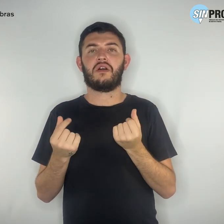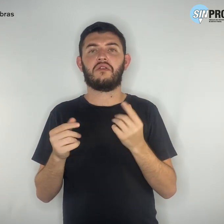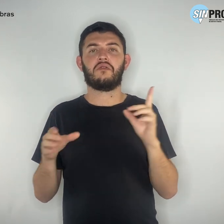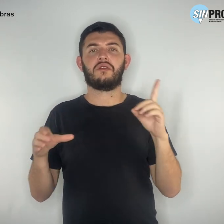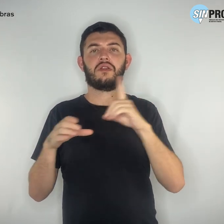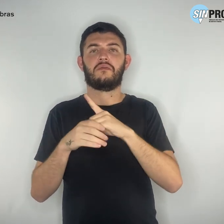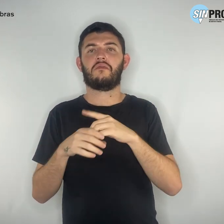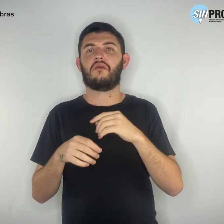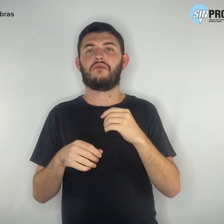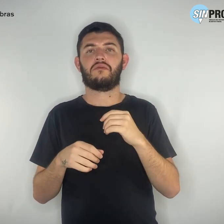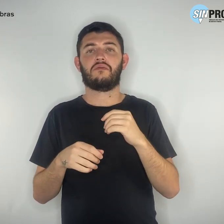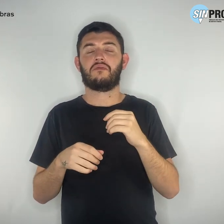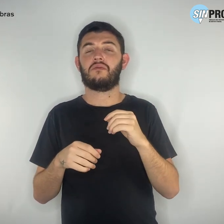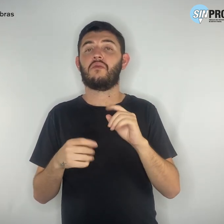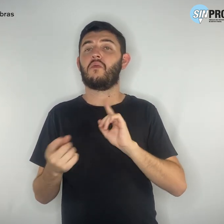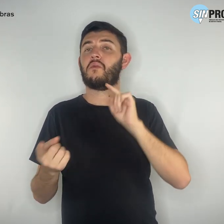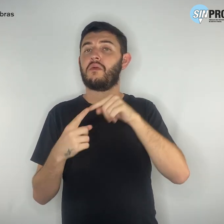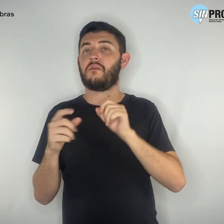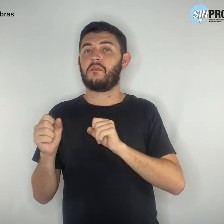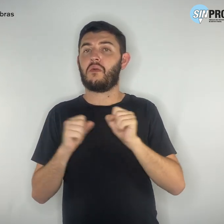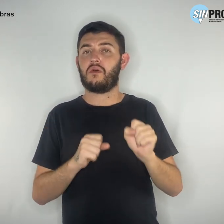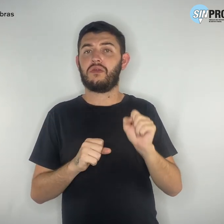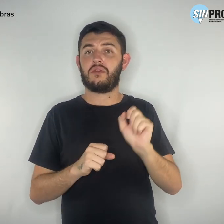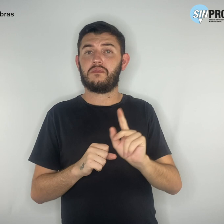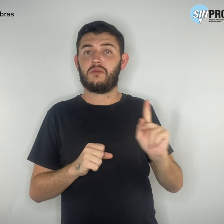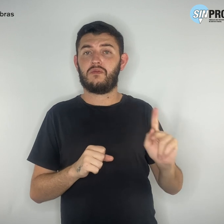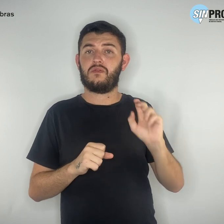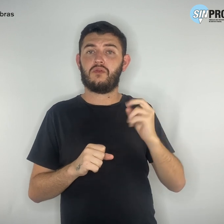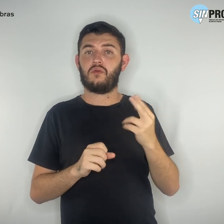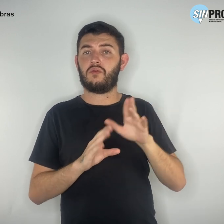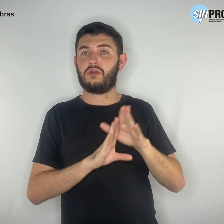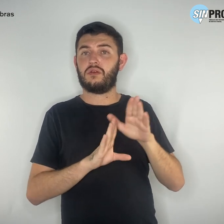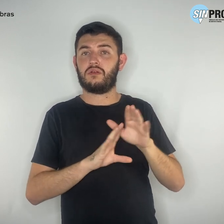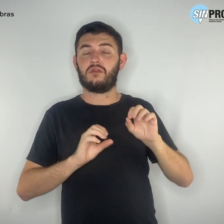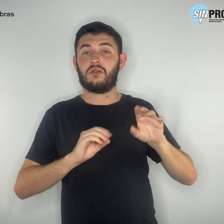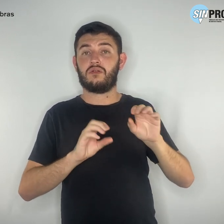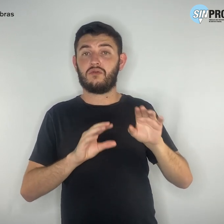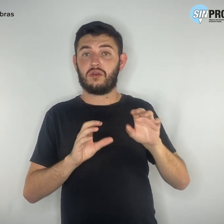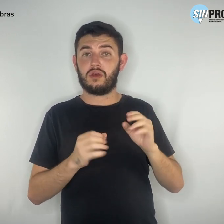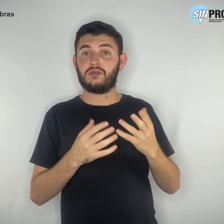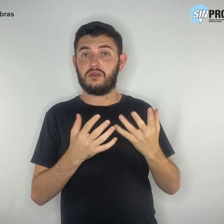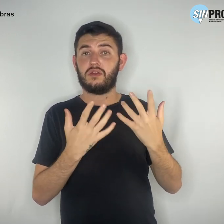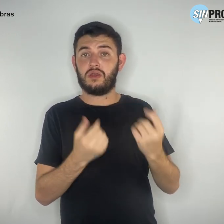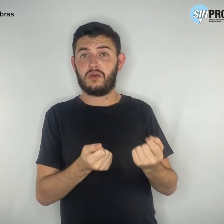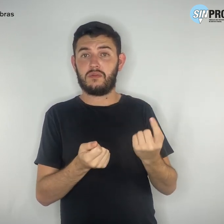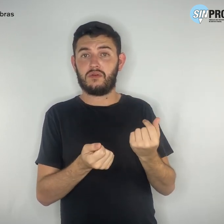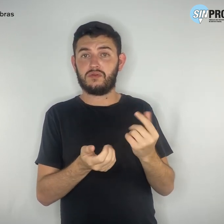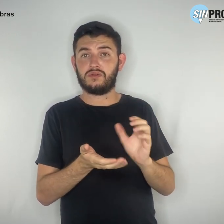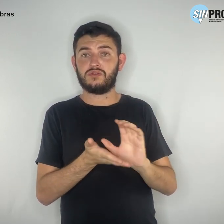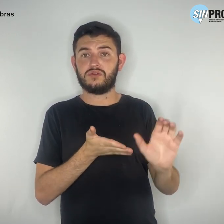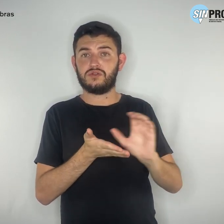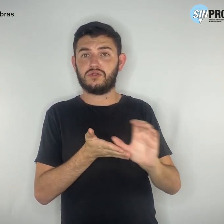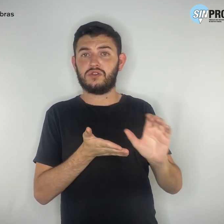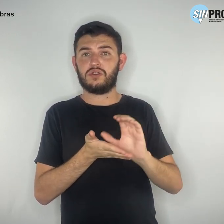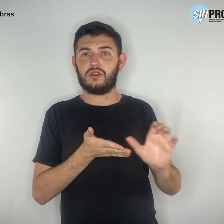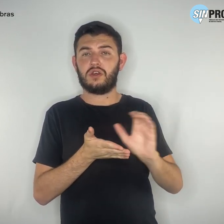bancária para que professores e orientadores educacionais recebam vantagens financeiras.